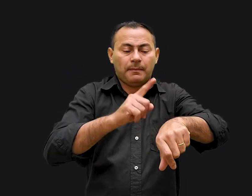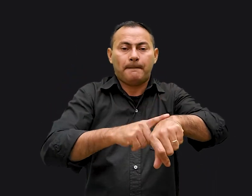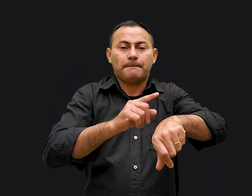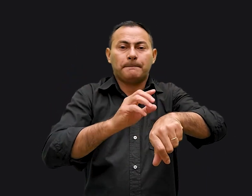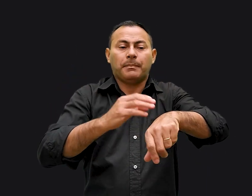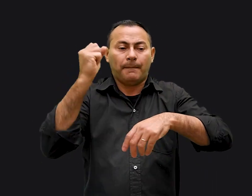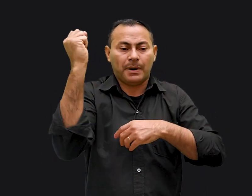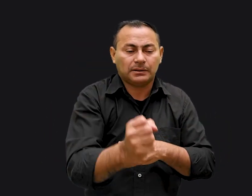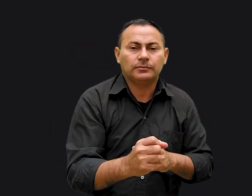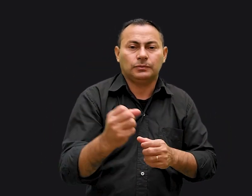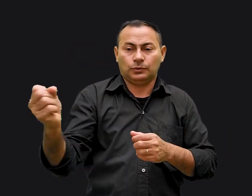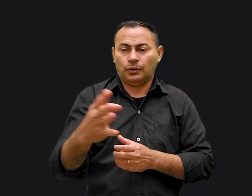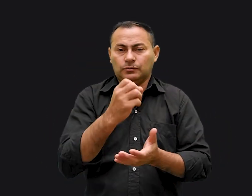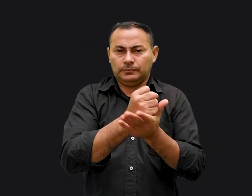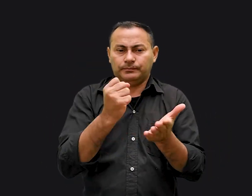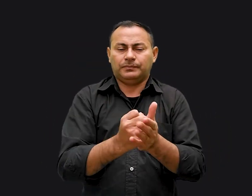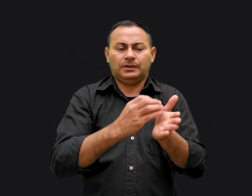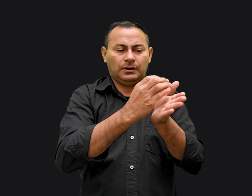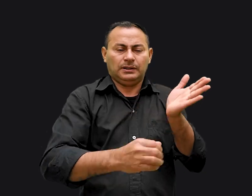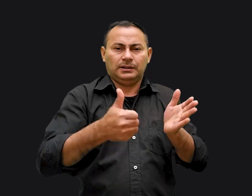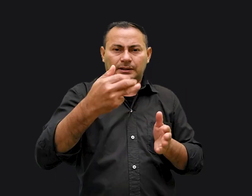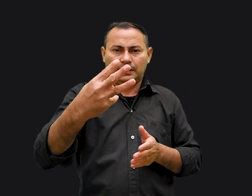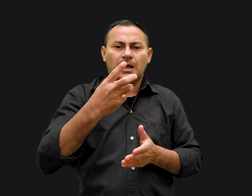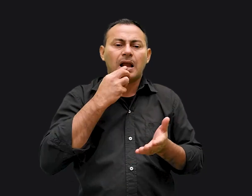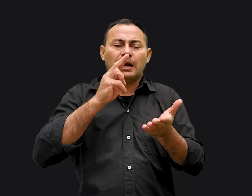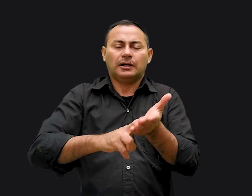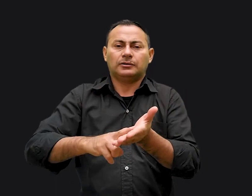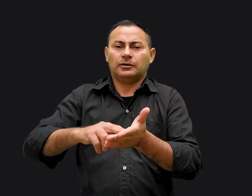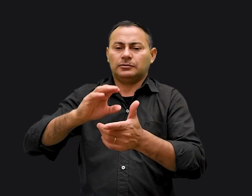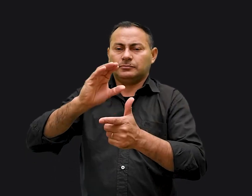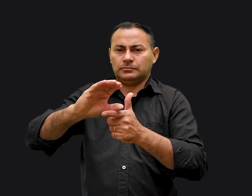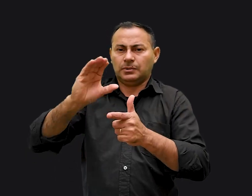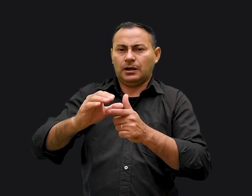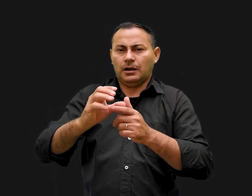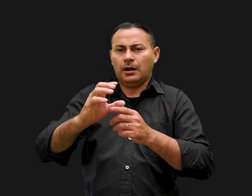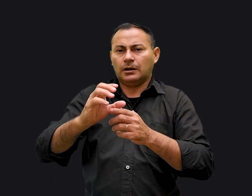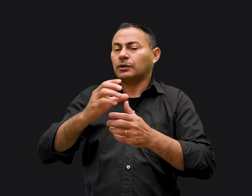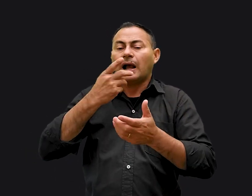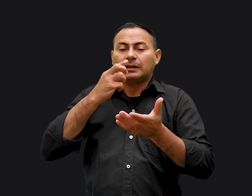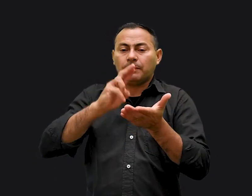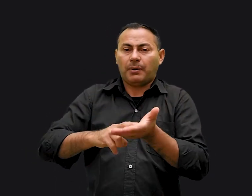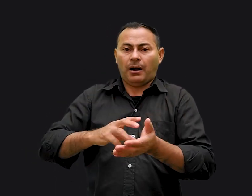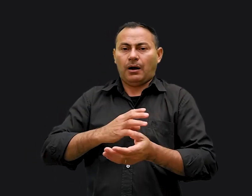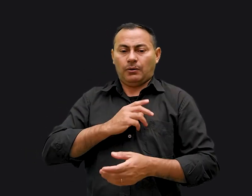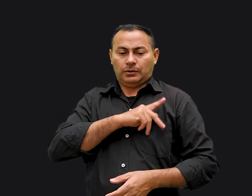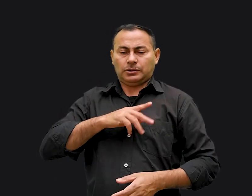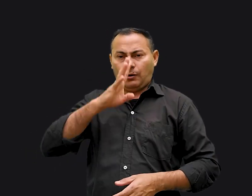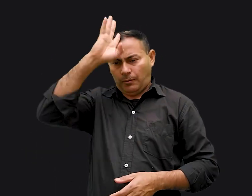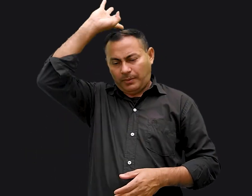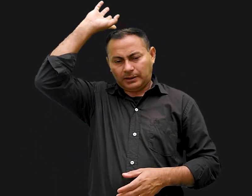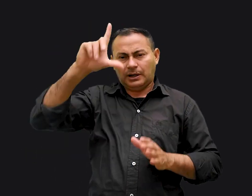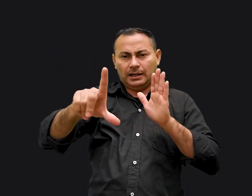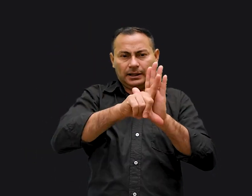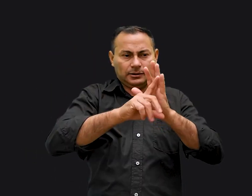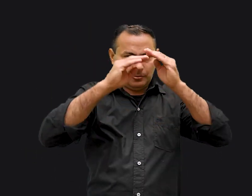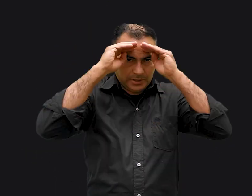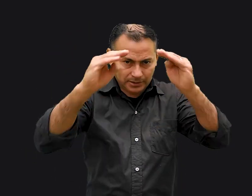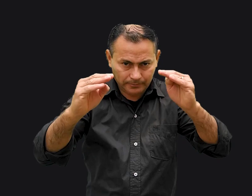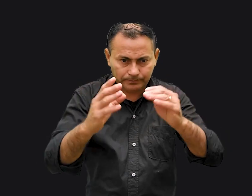matar No Novo Testamento, no capítulo 13 da carta de Paulo aos Romanos vemos que a lei oficial deve ser cumprida Caso contrário, a